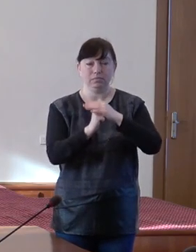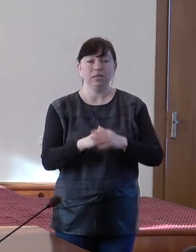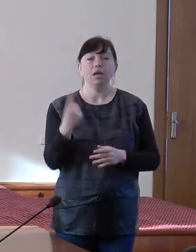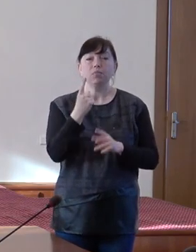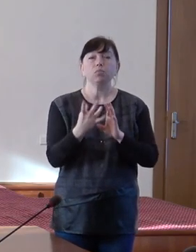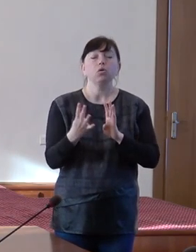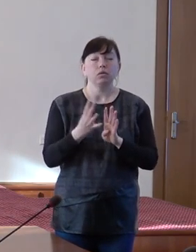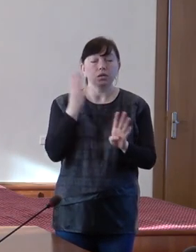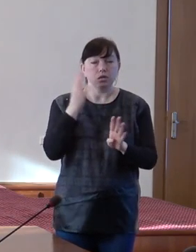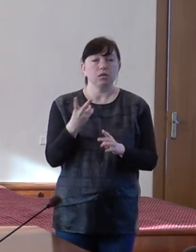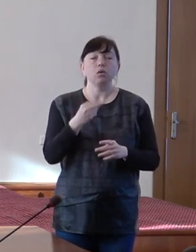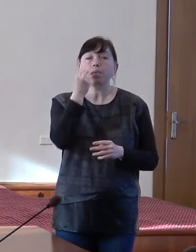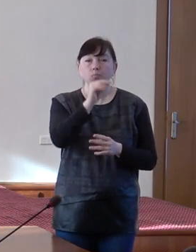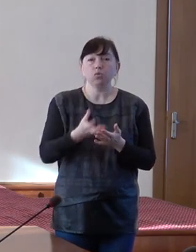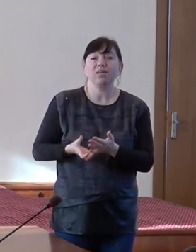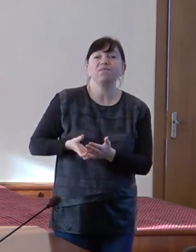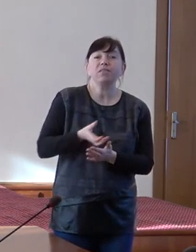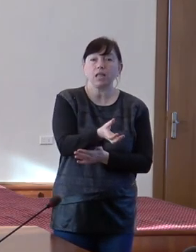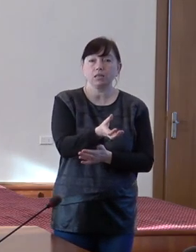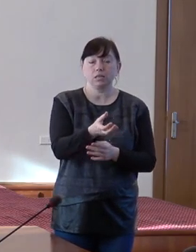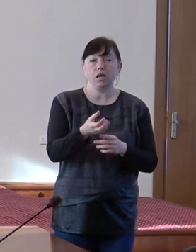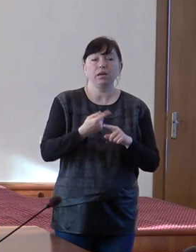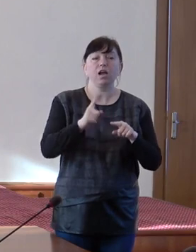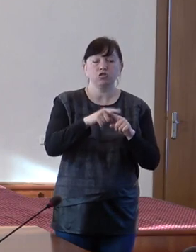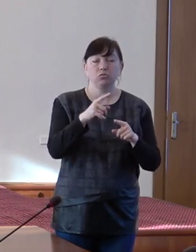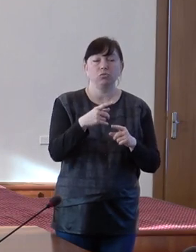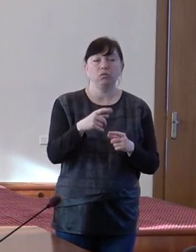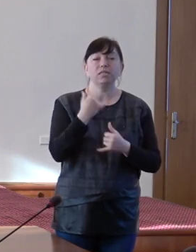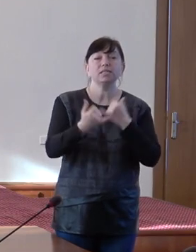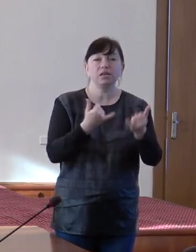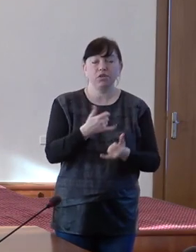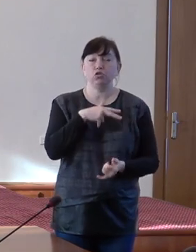urmează să asigurăm o mai bună finanțare a serviciilor sociale, inclusiv în pachetul minim.